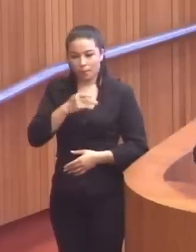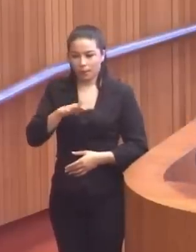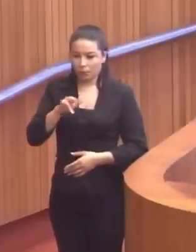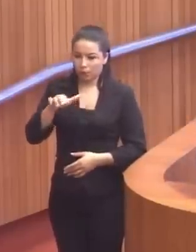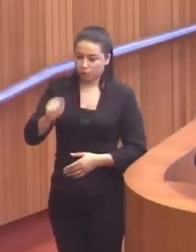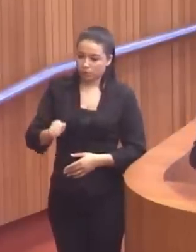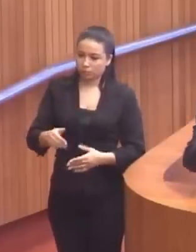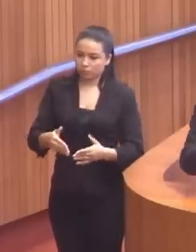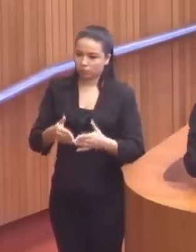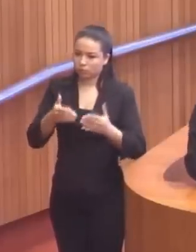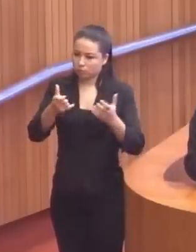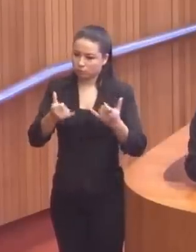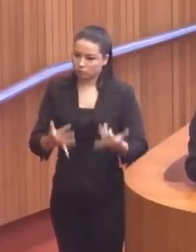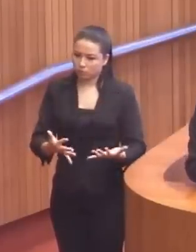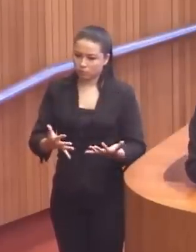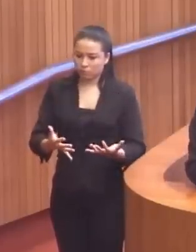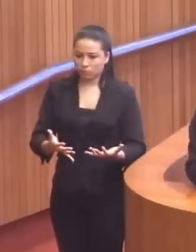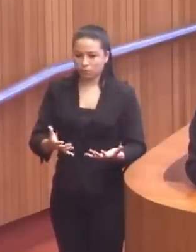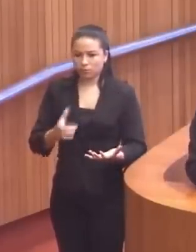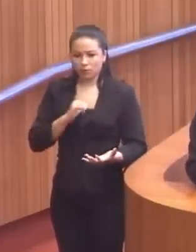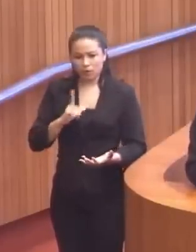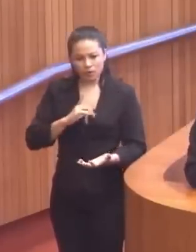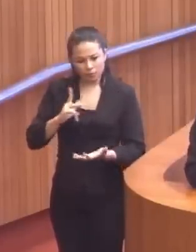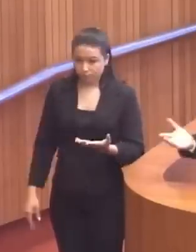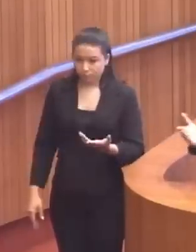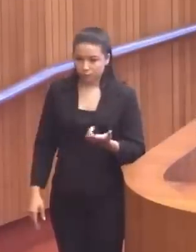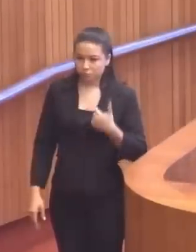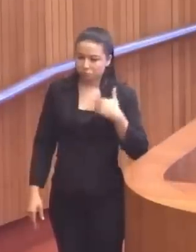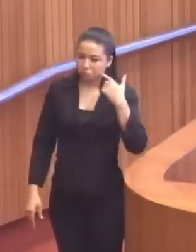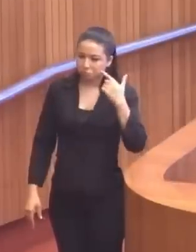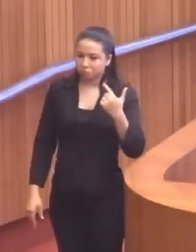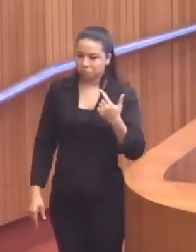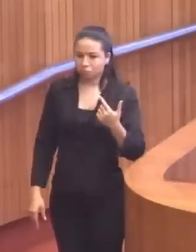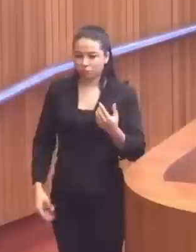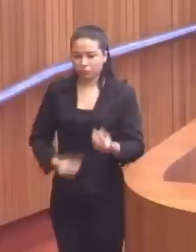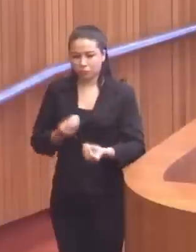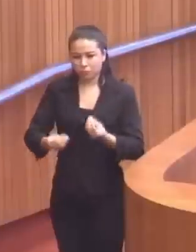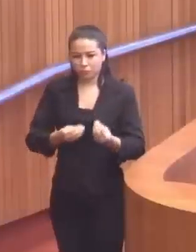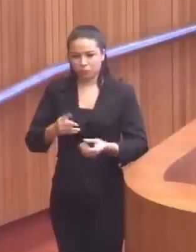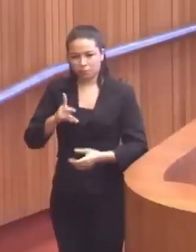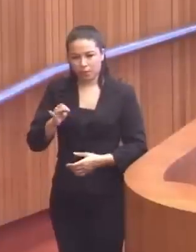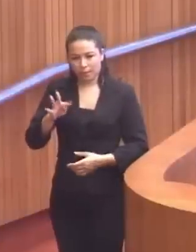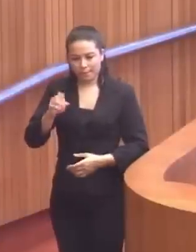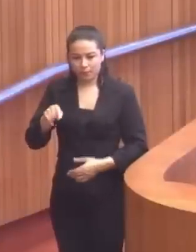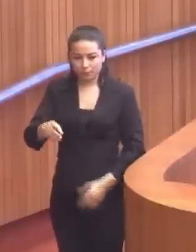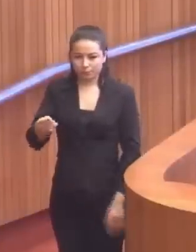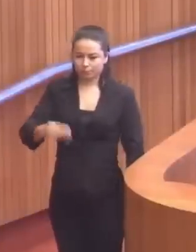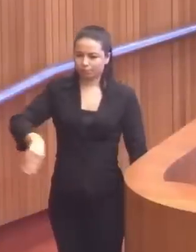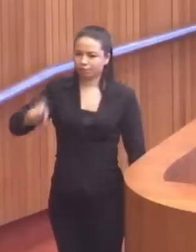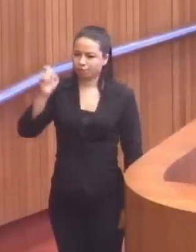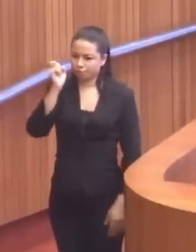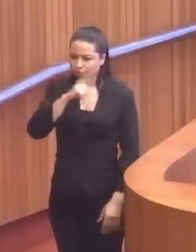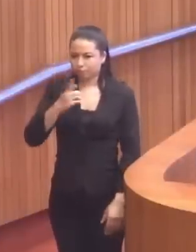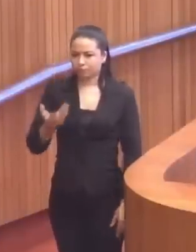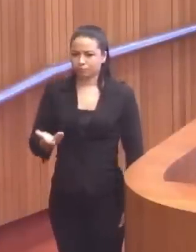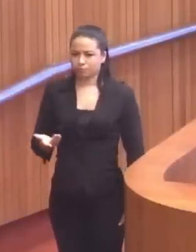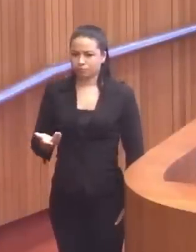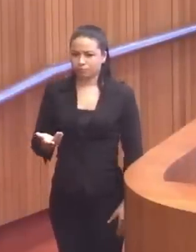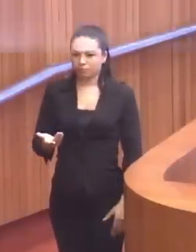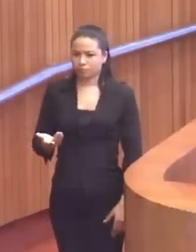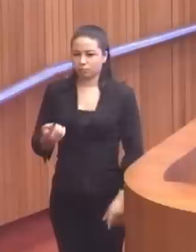Procuradora, dizendo que houve quebra de sigilo. Aí veja bem, a situação do parlamento do Maranhão está difícil.